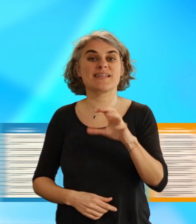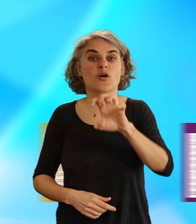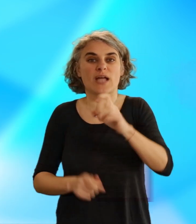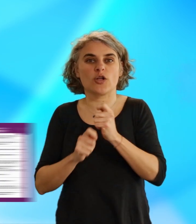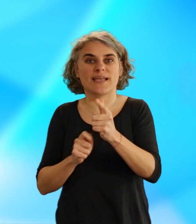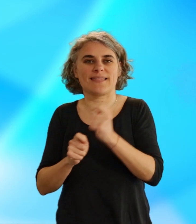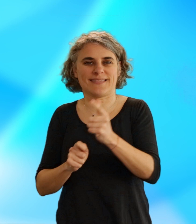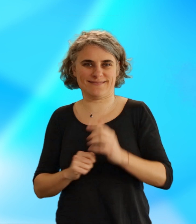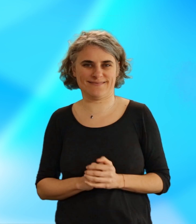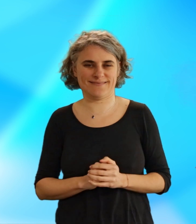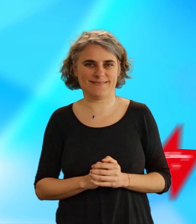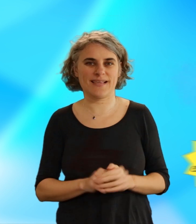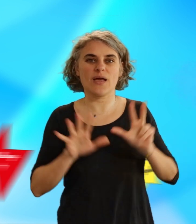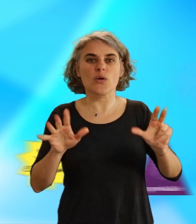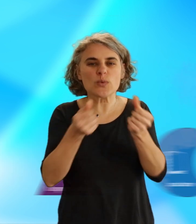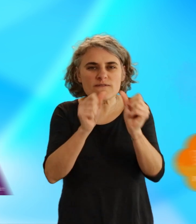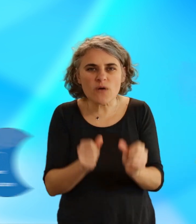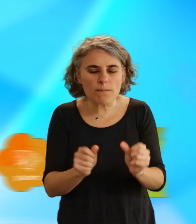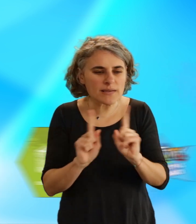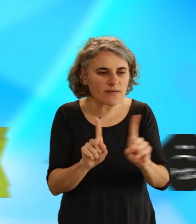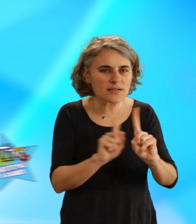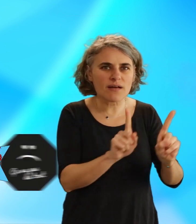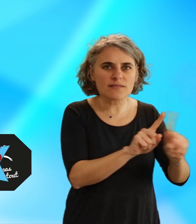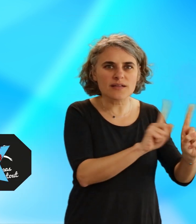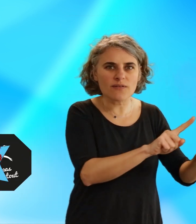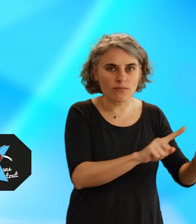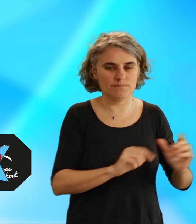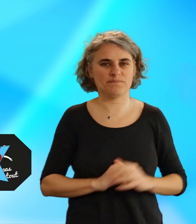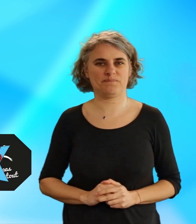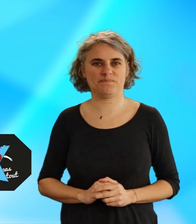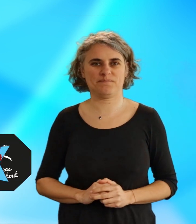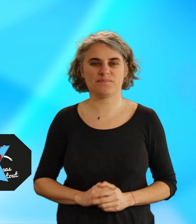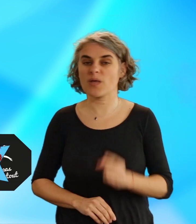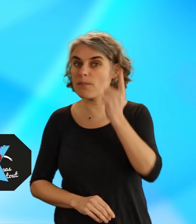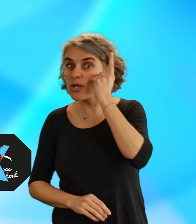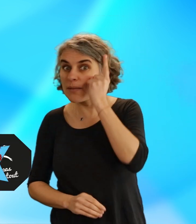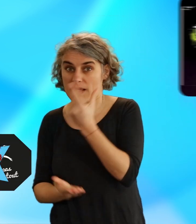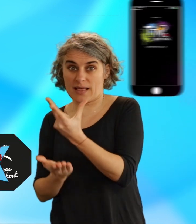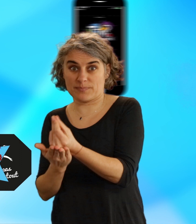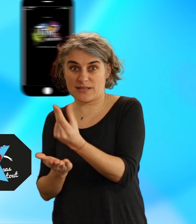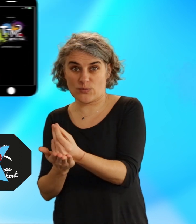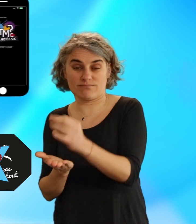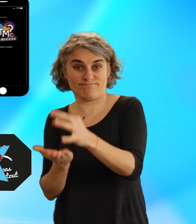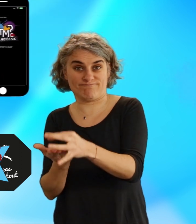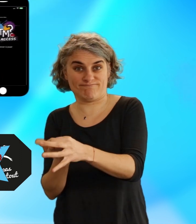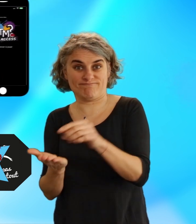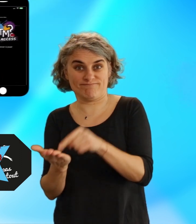540 cartes. 8 huiles cartonnées de formes différentes prêtes à être scannées. Une application pour smartphone,